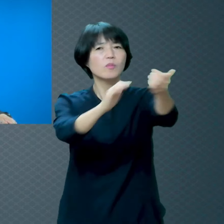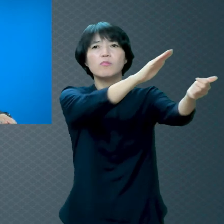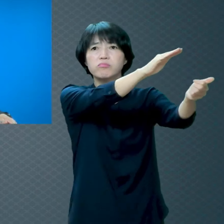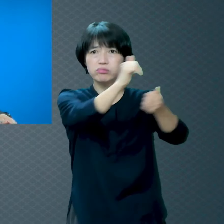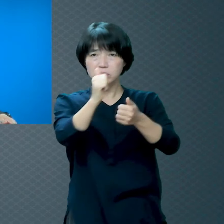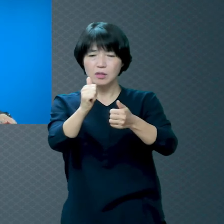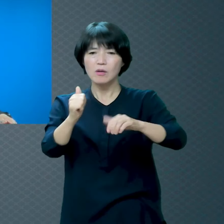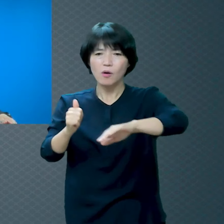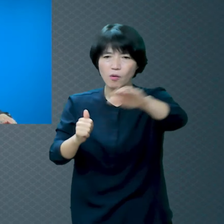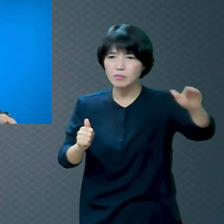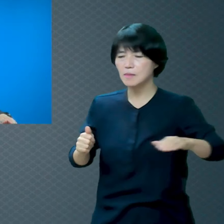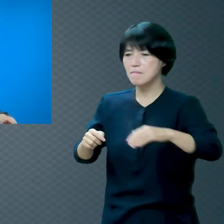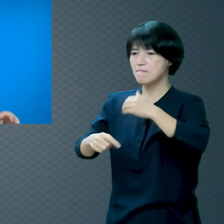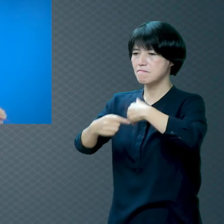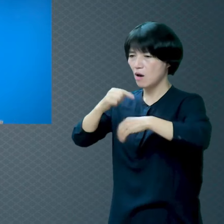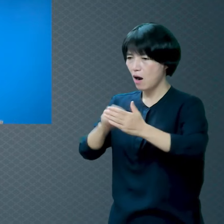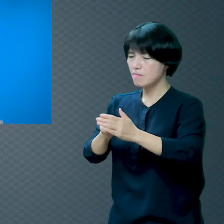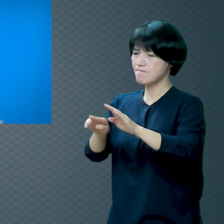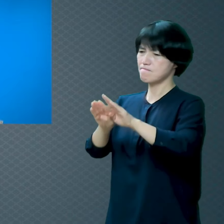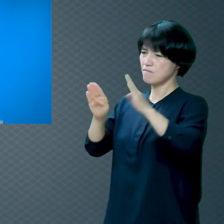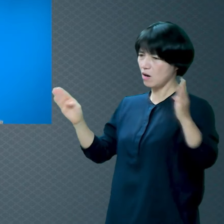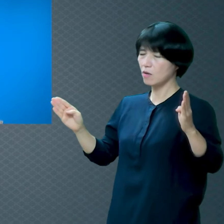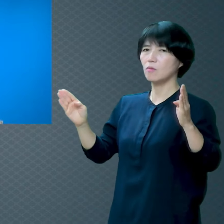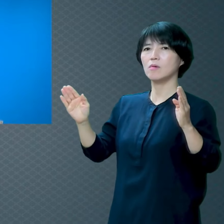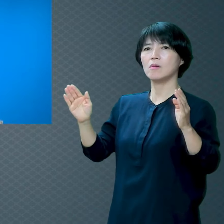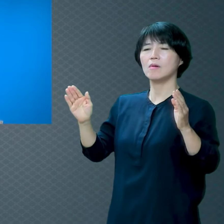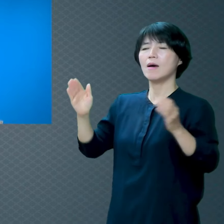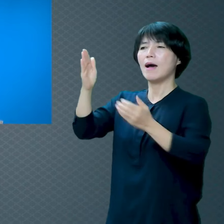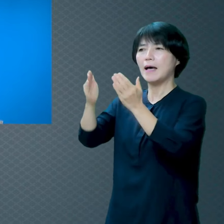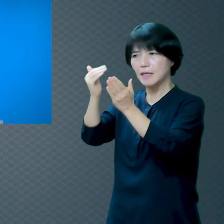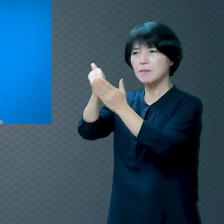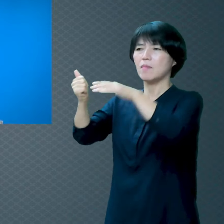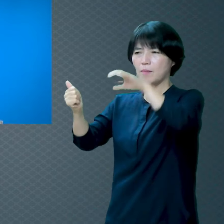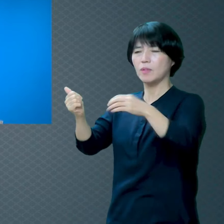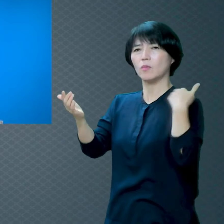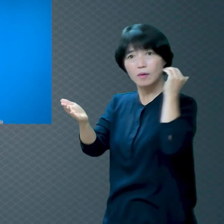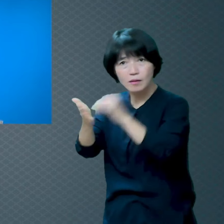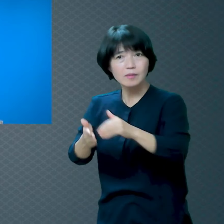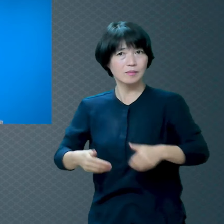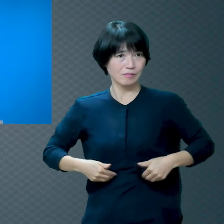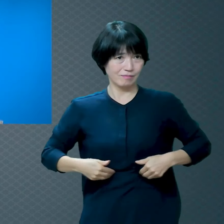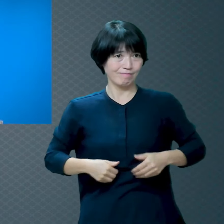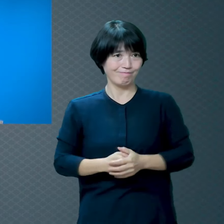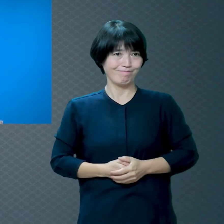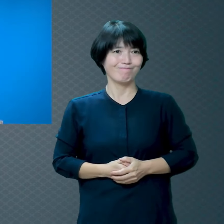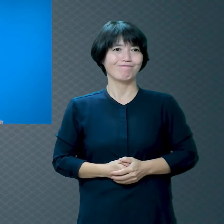열고 5분 쉬었다가 다시 하겠습니다